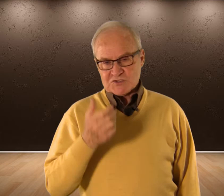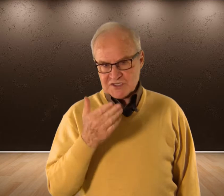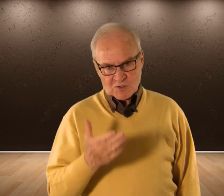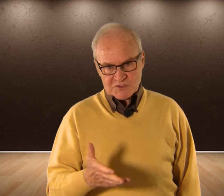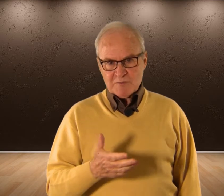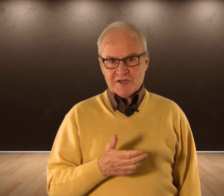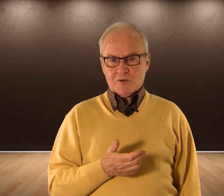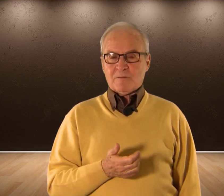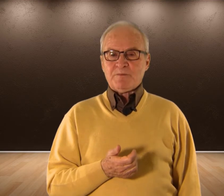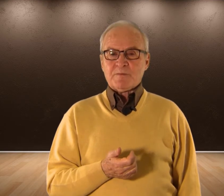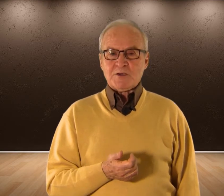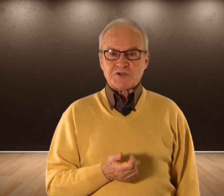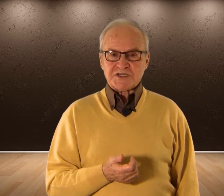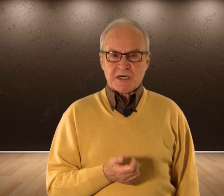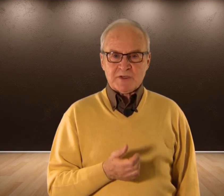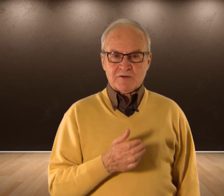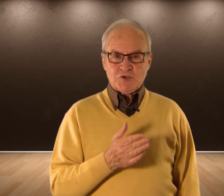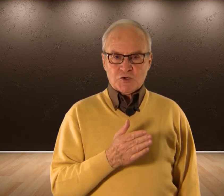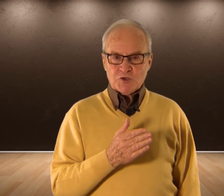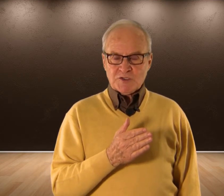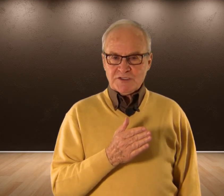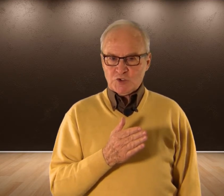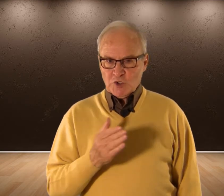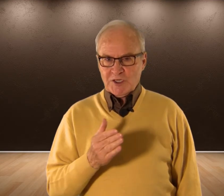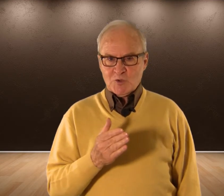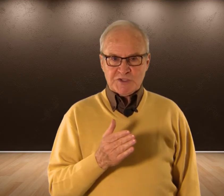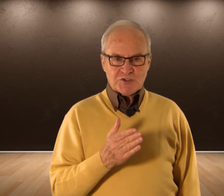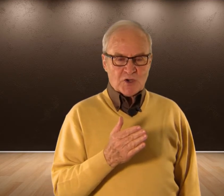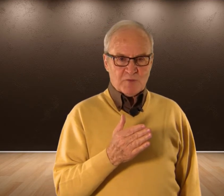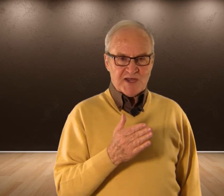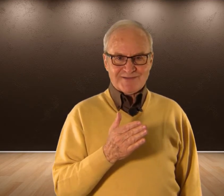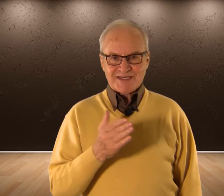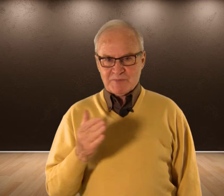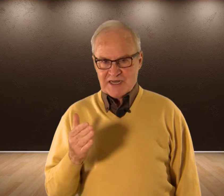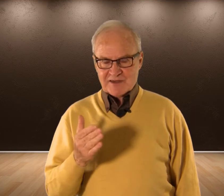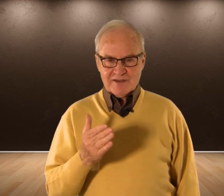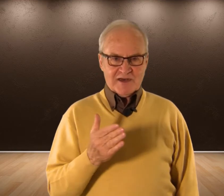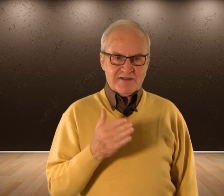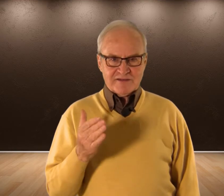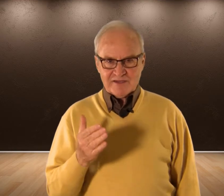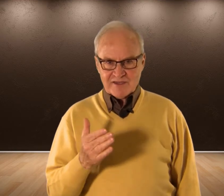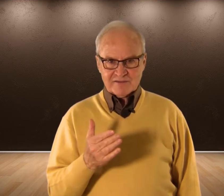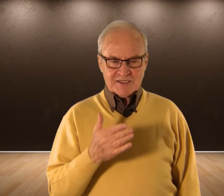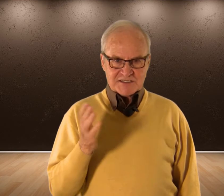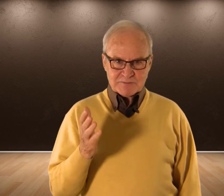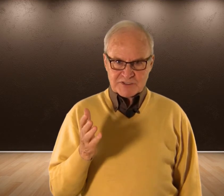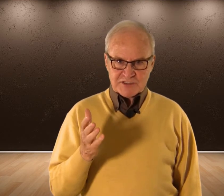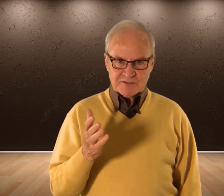siempre digo Y ustedes saben Yo no Doy ningún dato Que pueda desvelar La identidad De estas personas